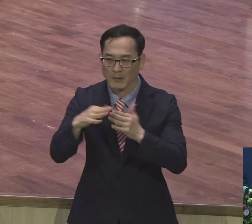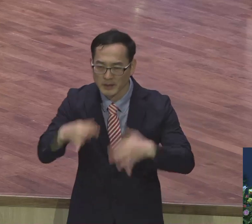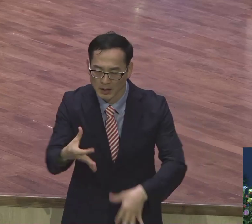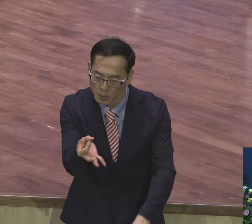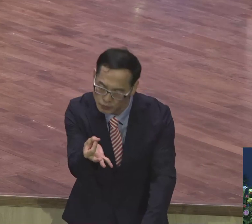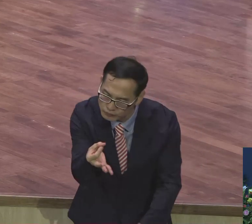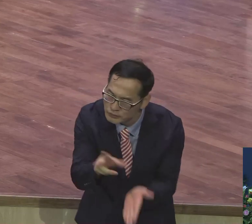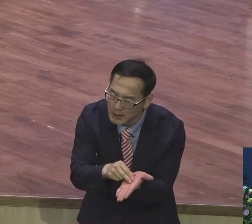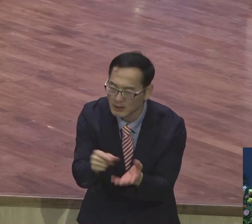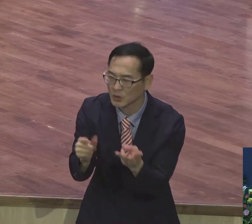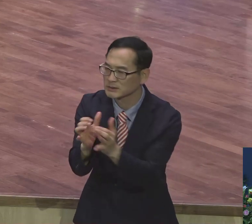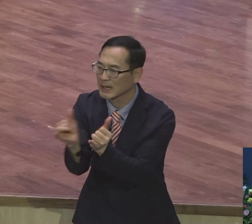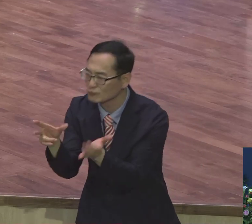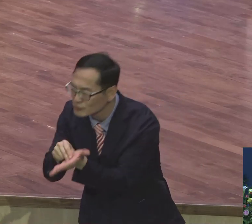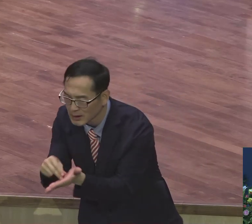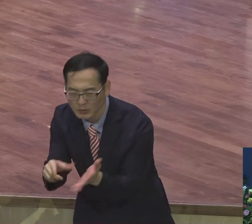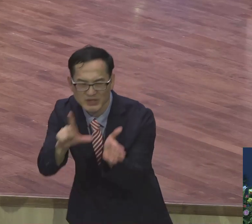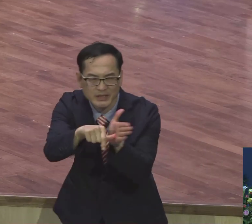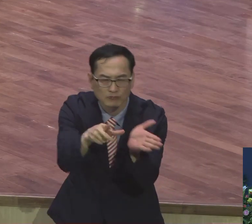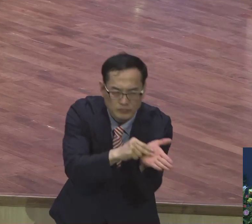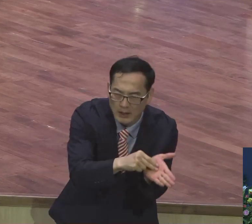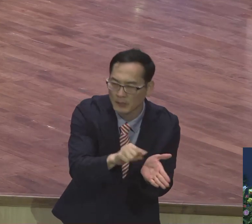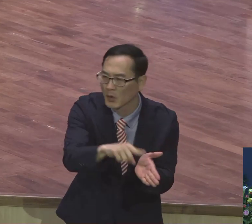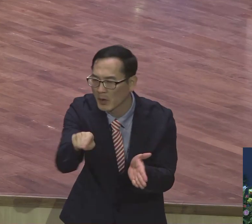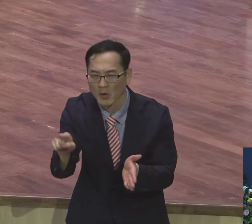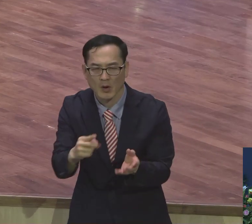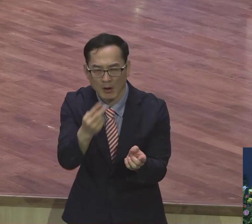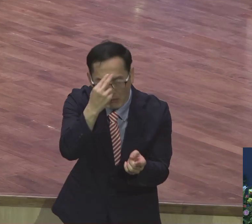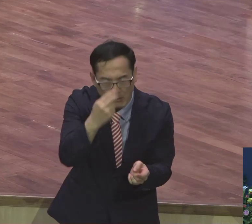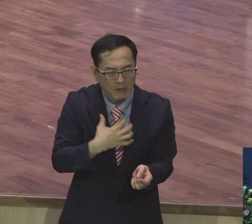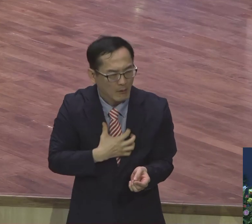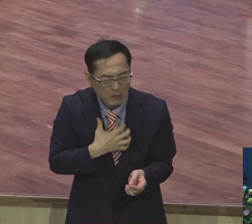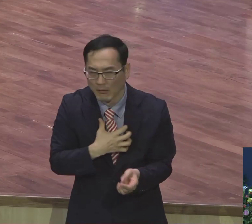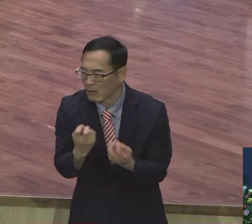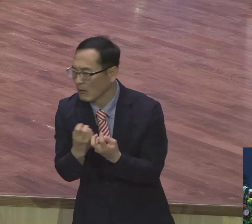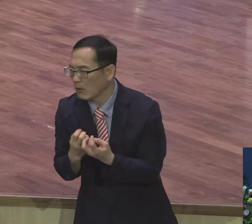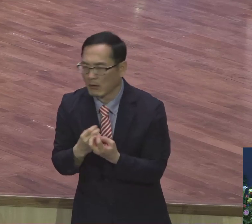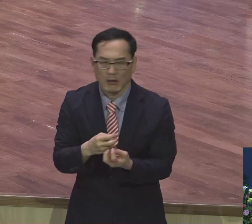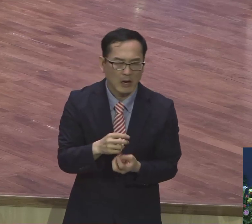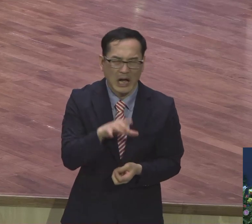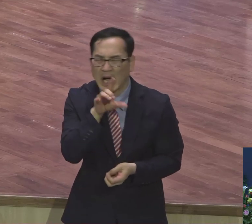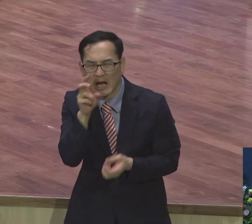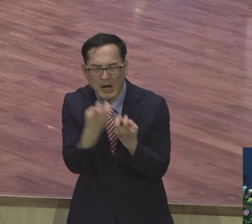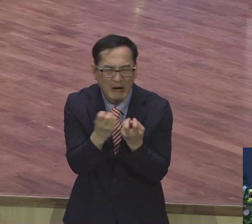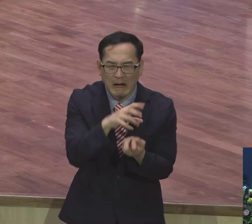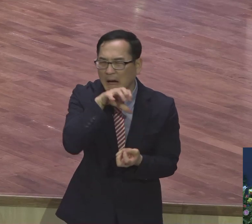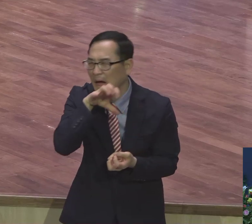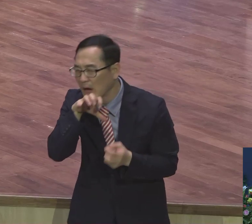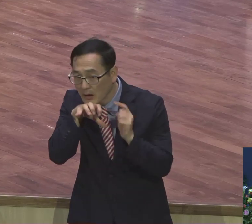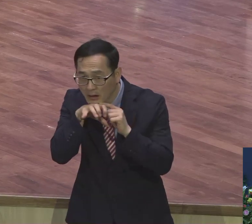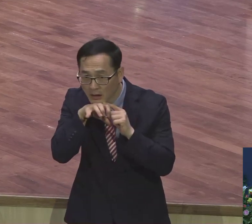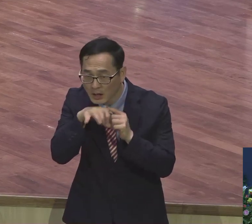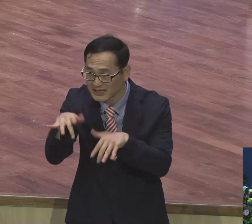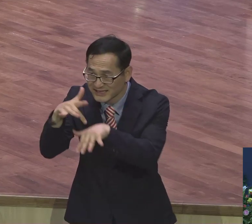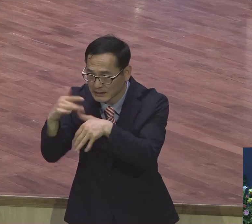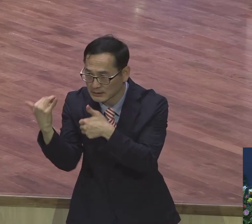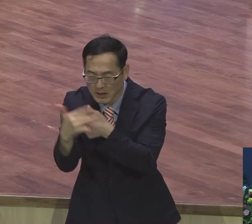사람 걱정 맨날 시간 걱정 맨날 시스템 불평 원망 그런 걸 전부 사단시 사단시 물음하는 물음하는 거예요. 거예요.